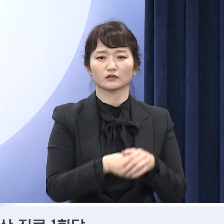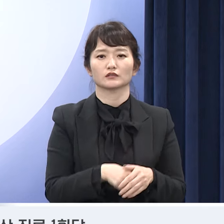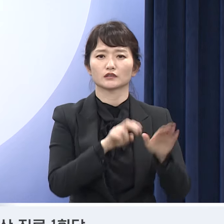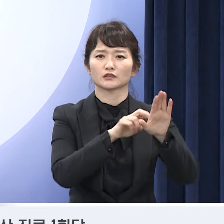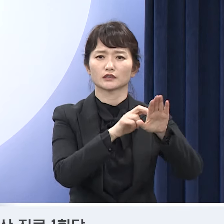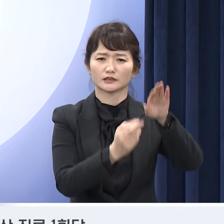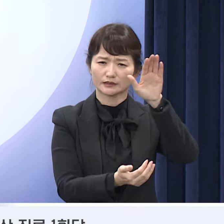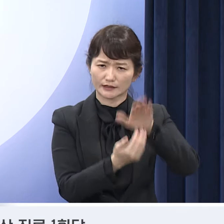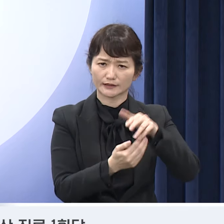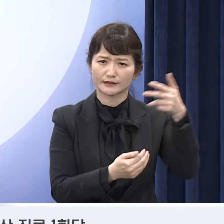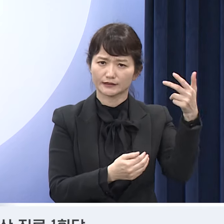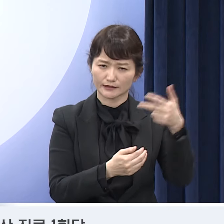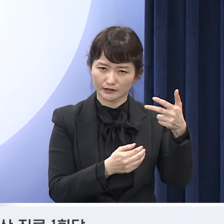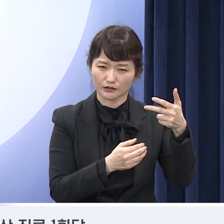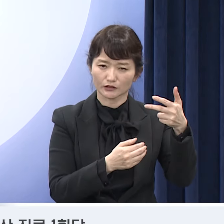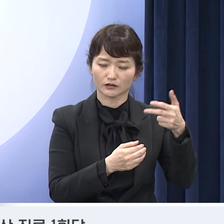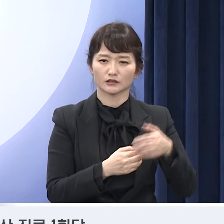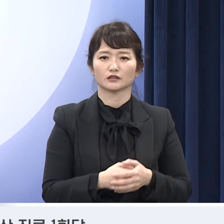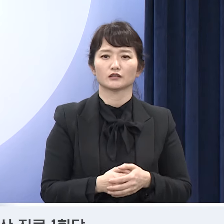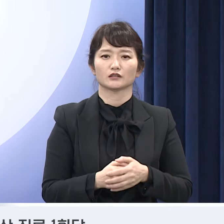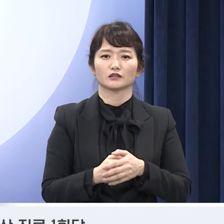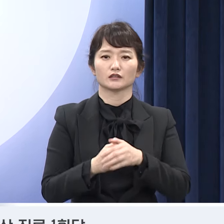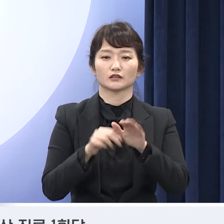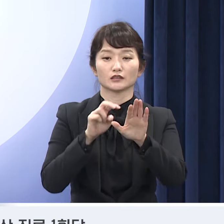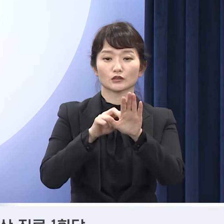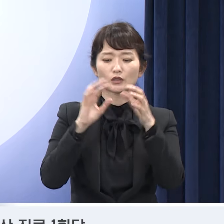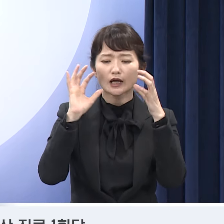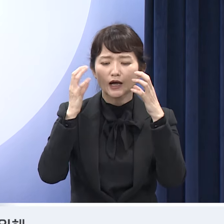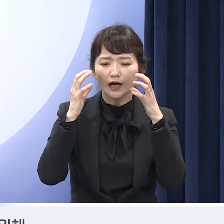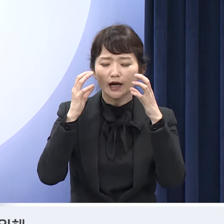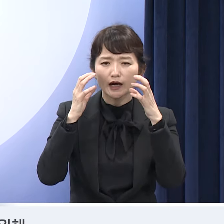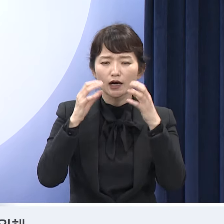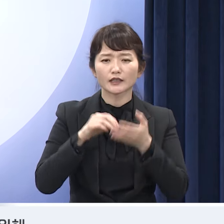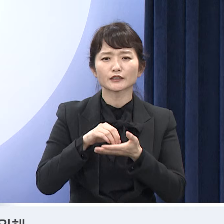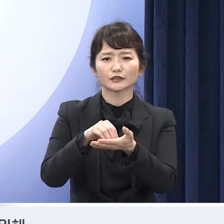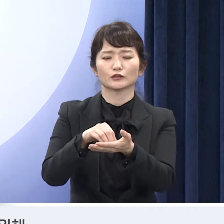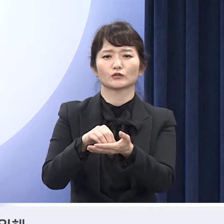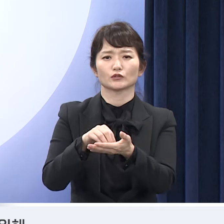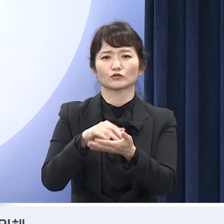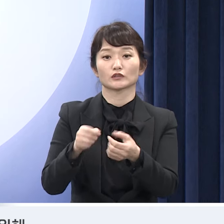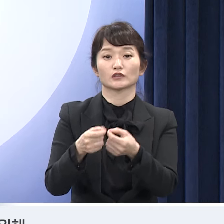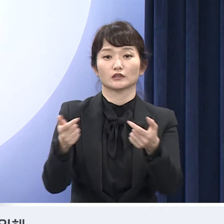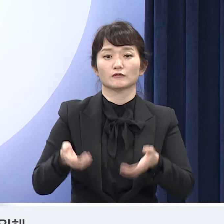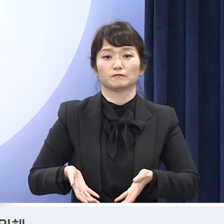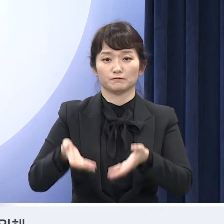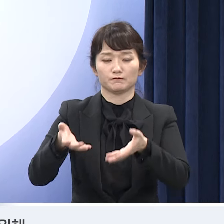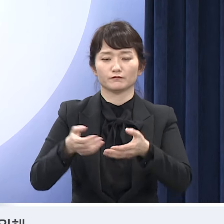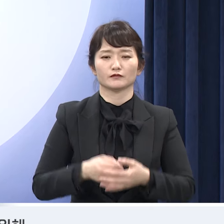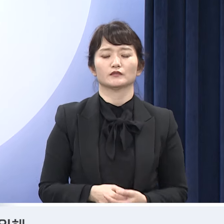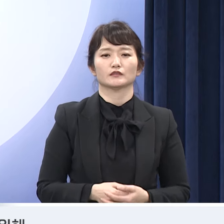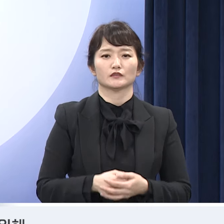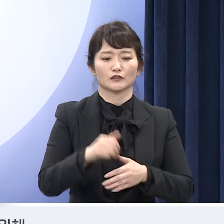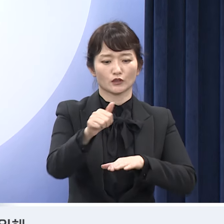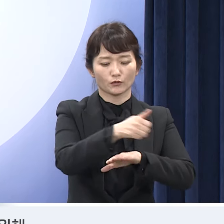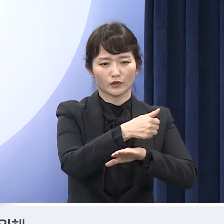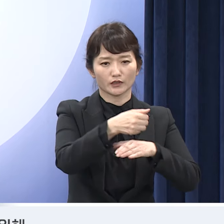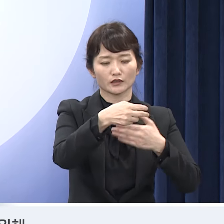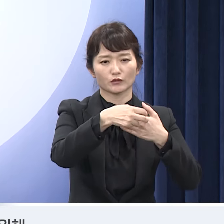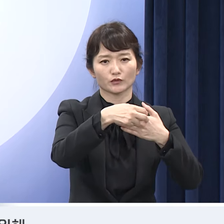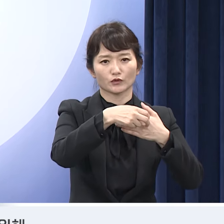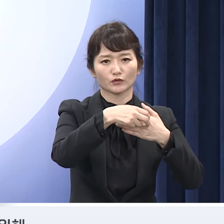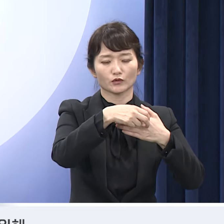,000원을 신설하여 소아청소년과 유지를 독려하고 36개월 미만 영유아 외래 진료를 강화하기 위해